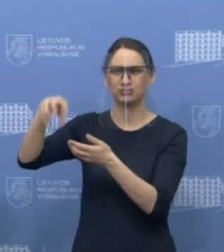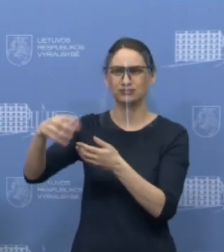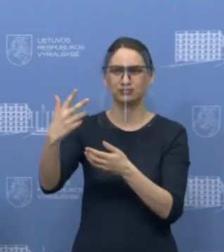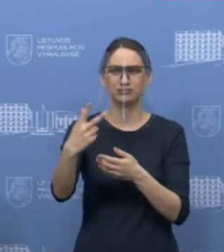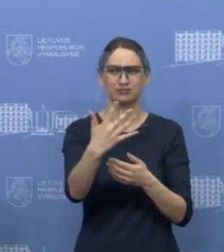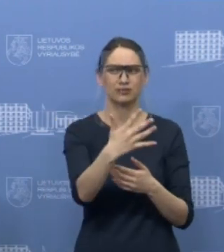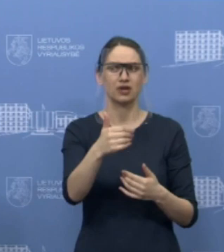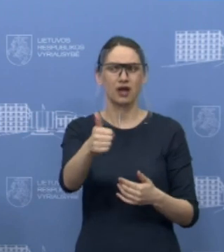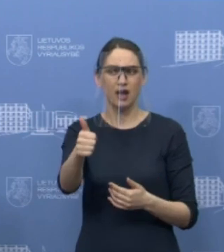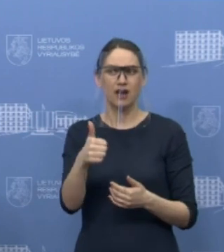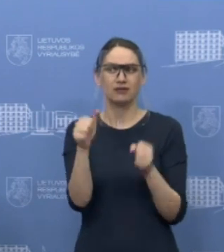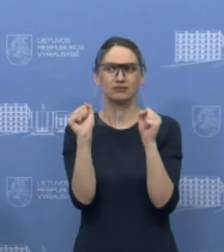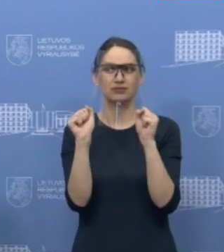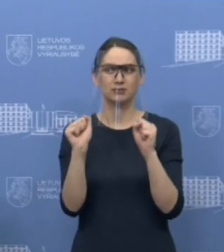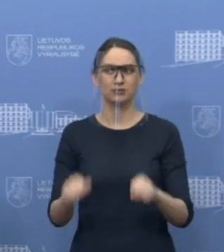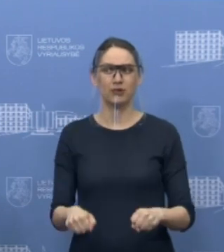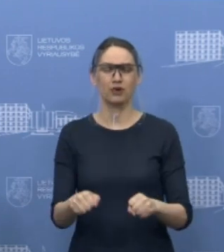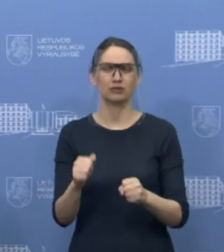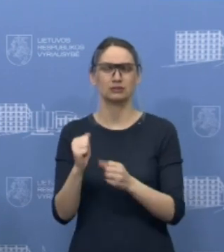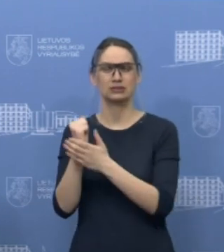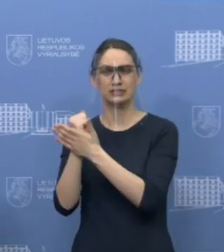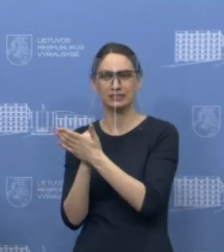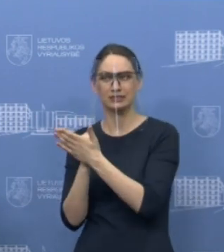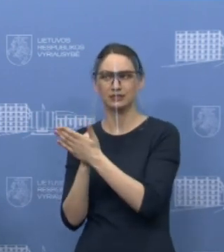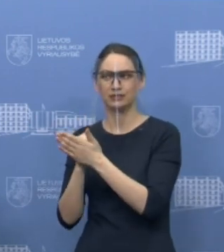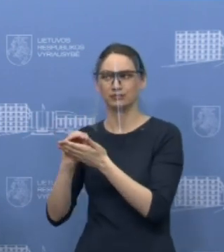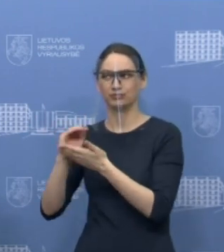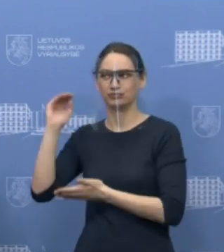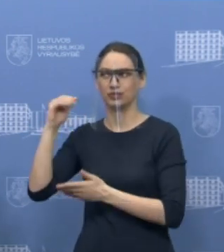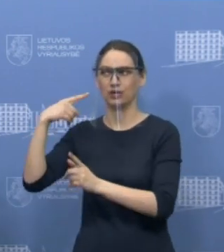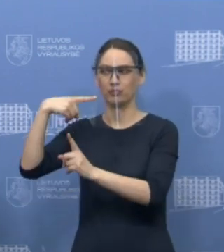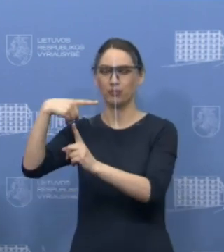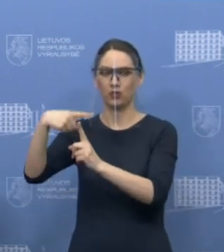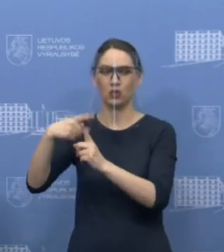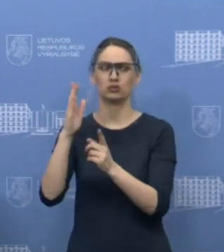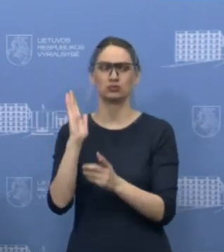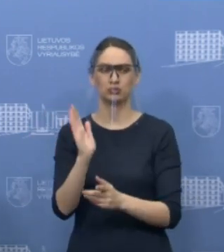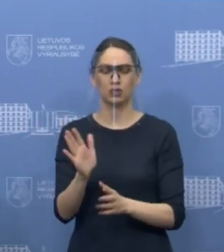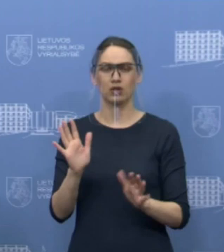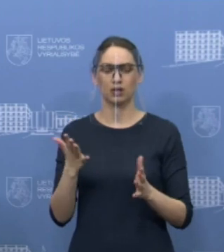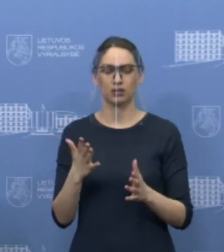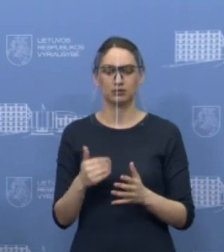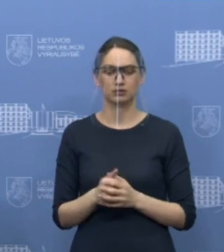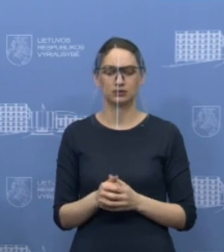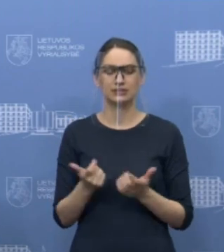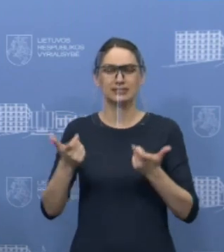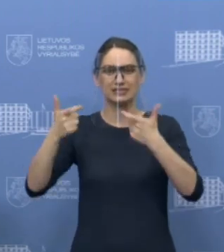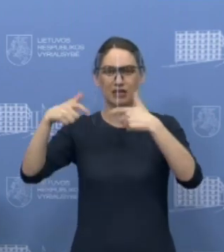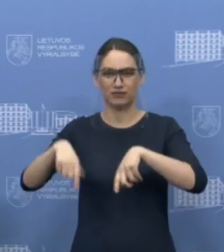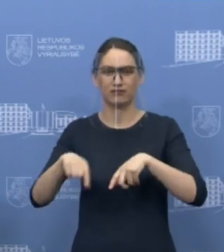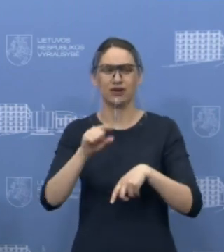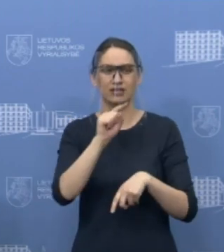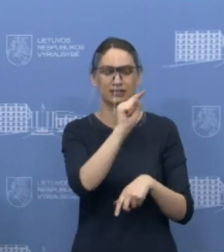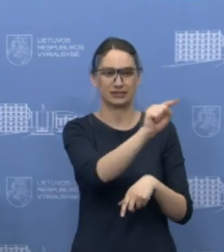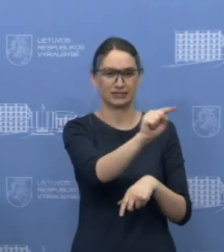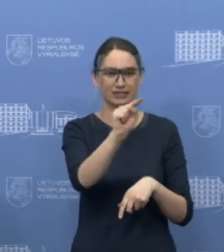atnaujinti savo rezervus ir lygiai taip pat bus aprūpintos į tos valdybės, kurios